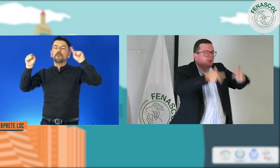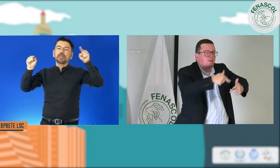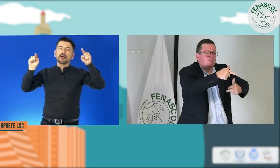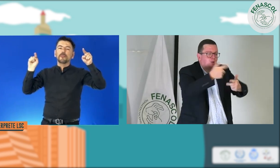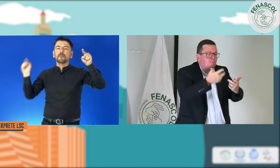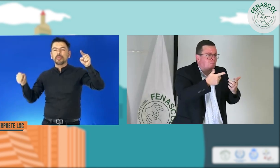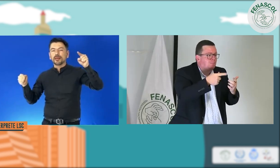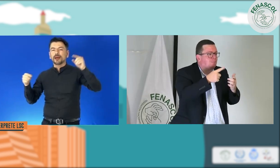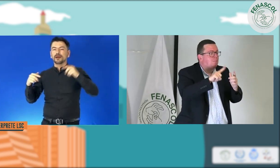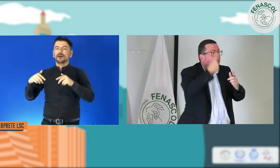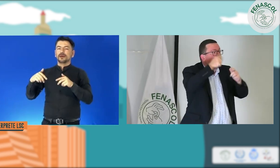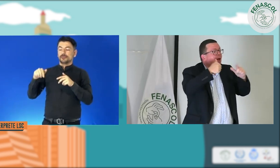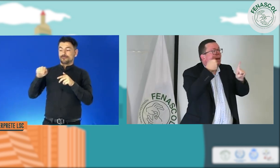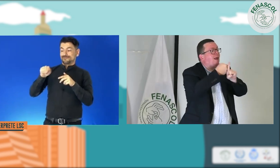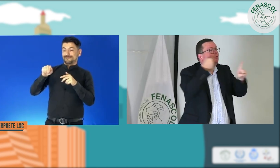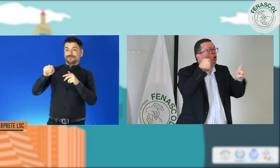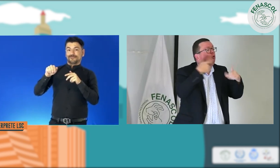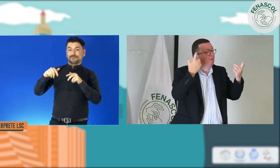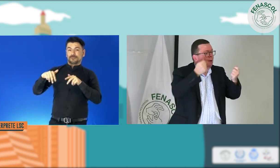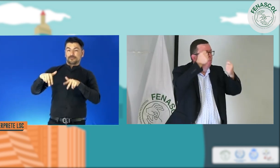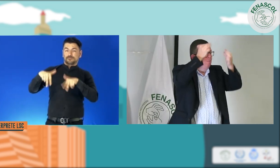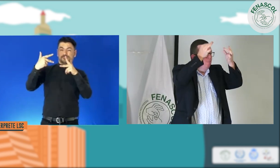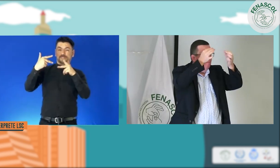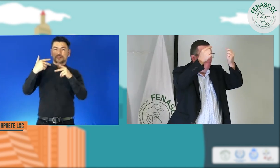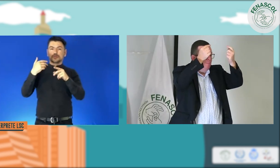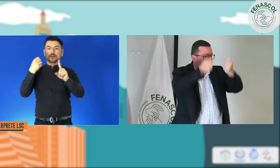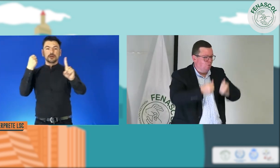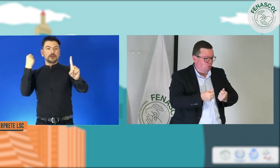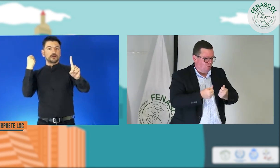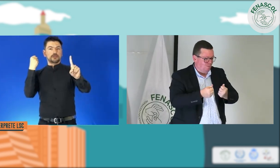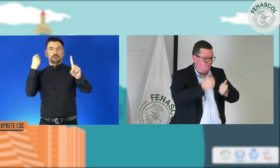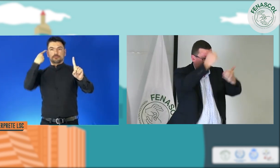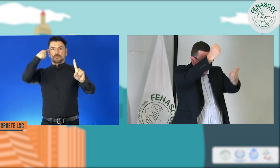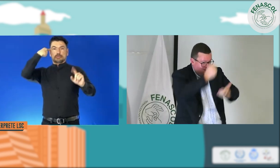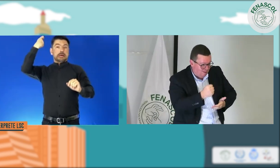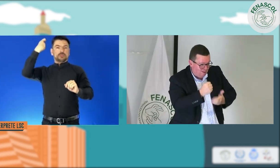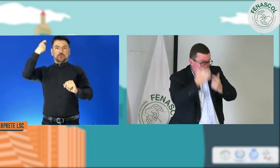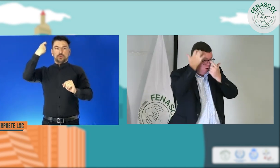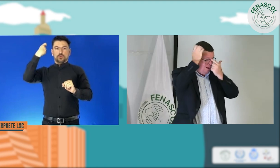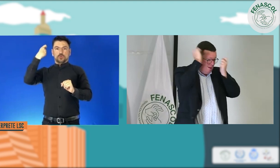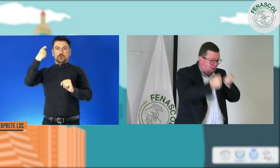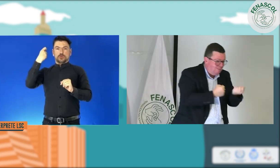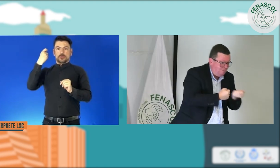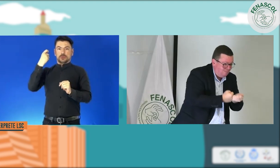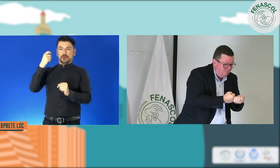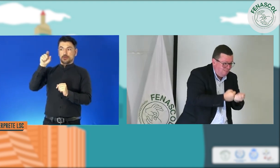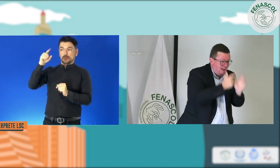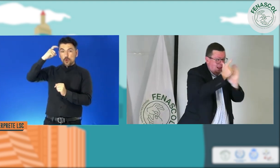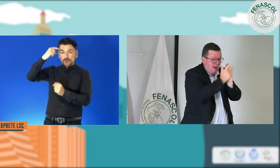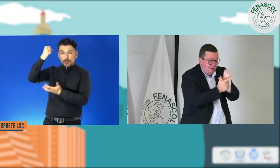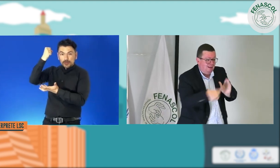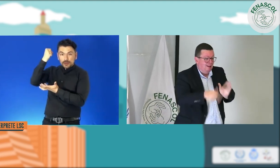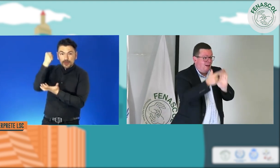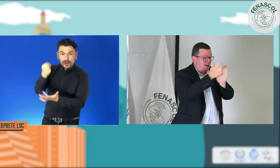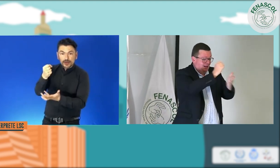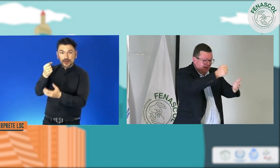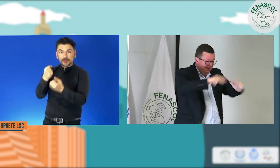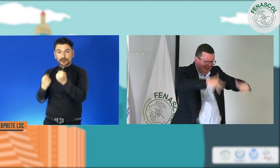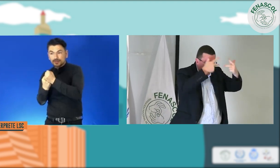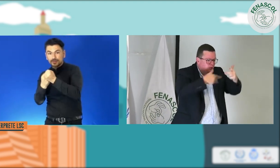completo. Acá en América Latina solo lo tienen dos países. Esto también se trata de unas cuestiones administrativas, legales, de